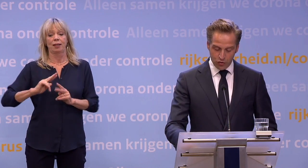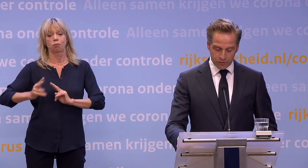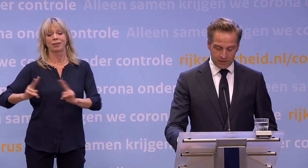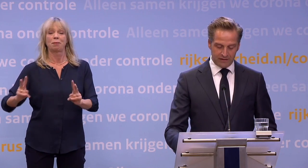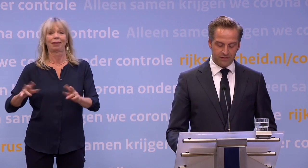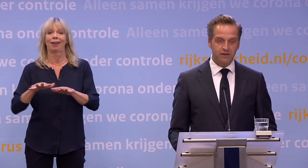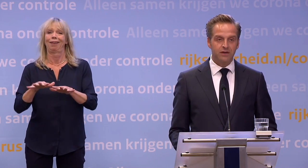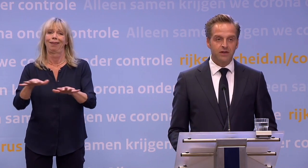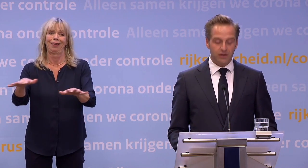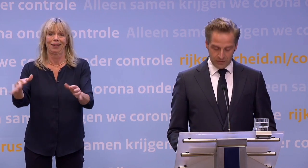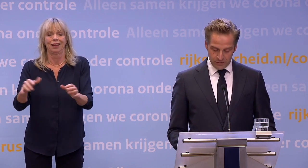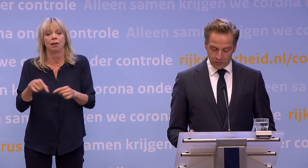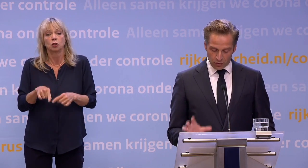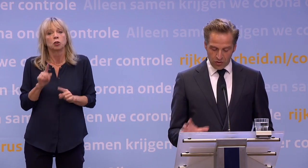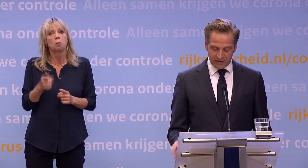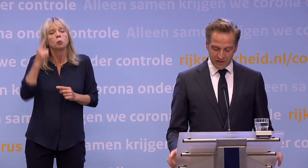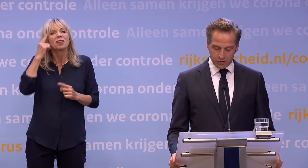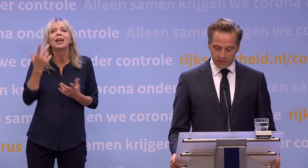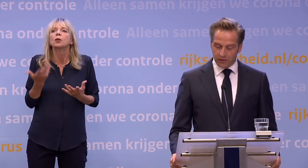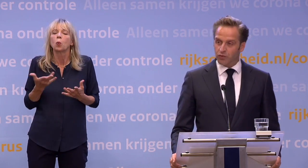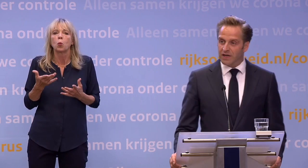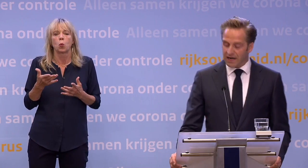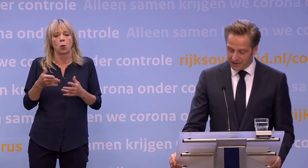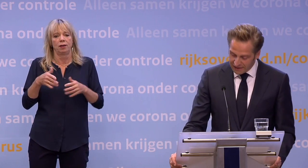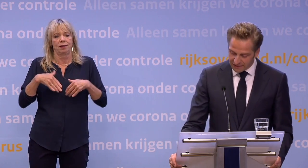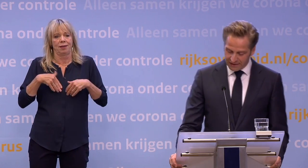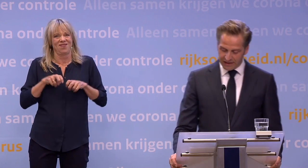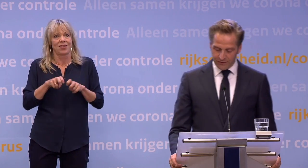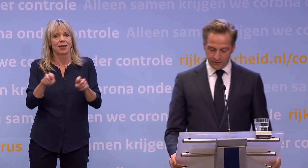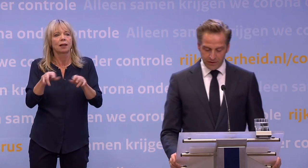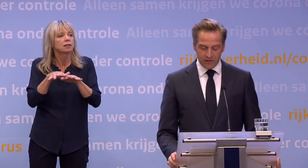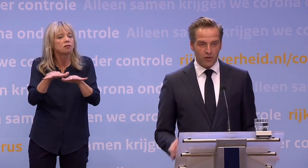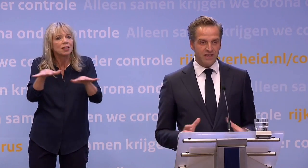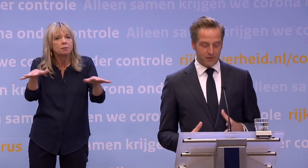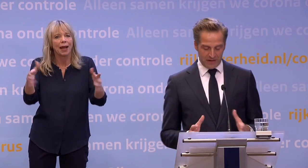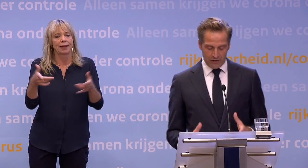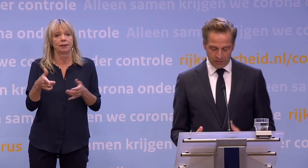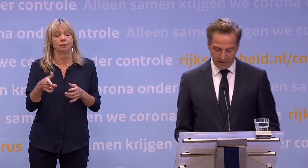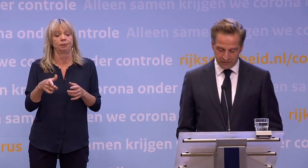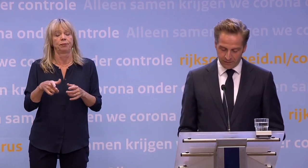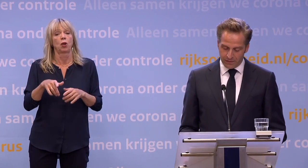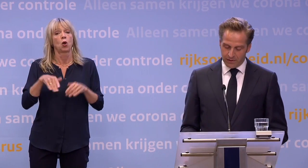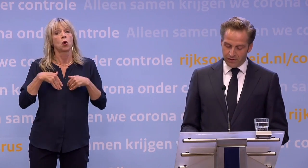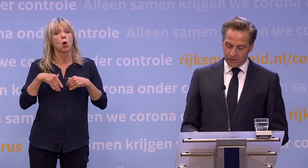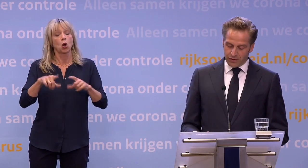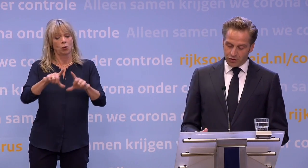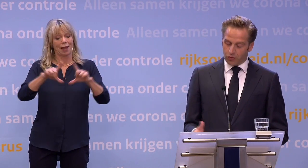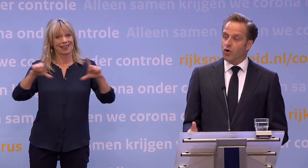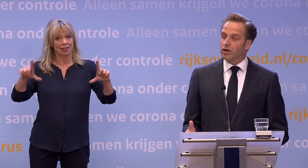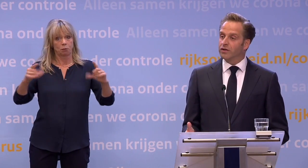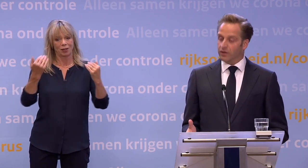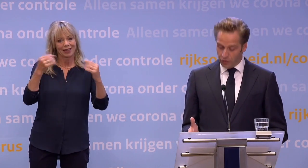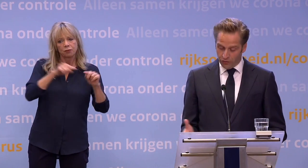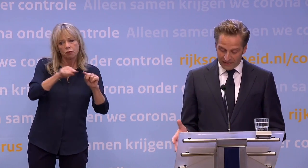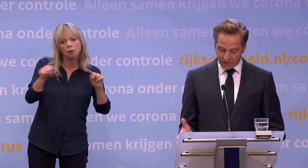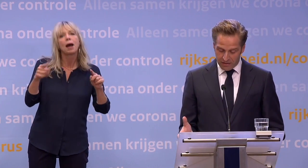virus zich nu verspreidt. Het corona-dashboard dat ons daar inzicht in geeft, wordt steeds verder uitgebreid. Zo wordt